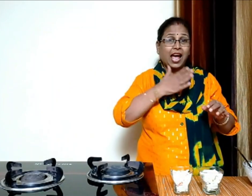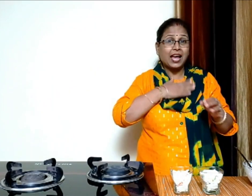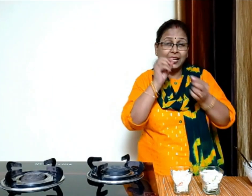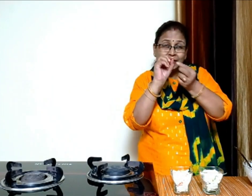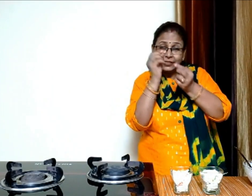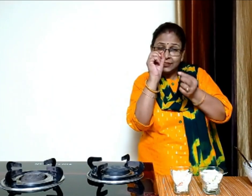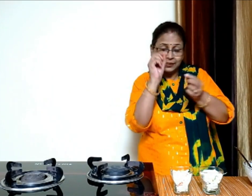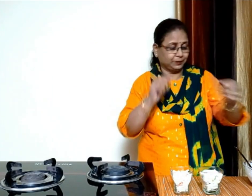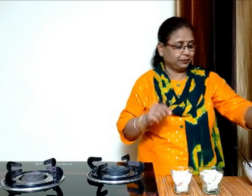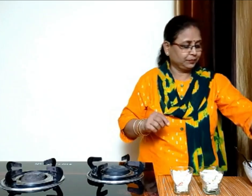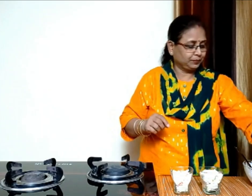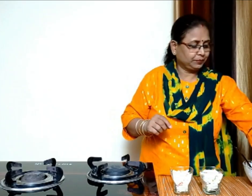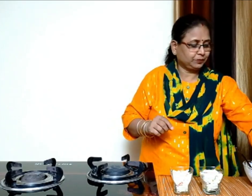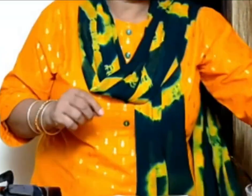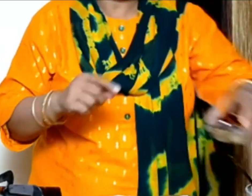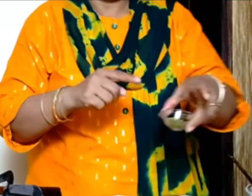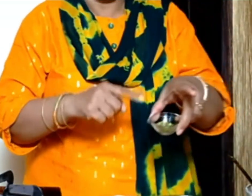अब इसको कुछ पिस्टो से गार्निश कर लेंगे